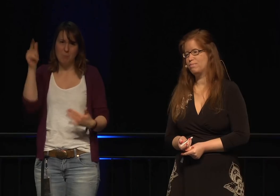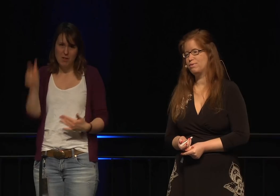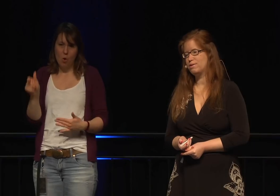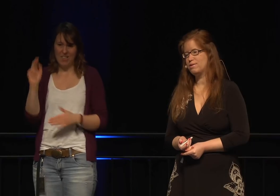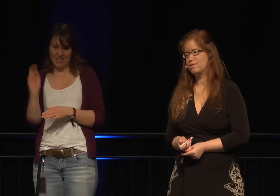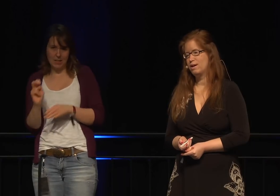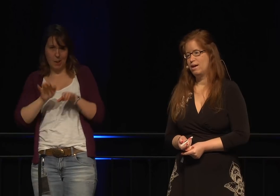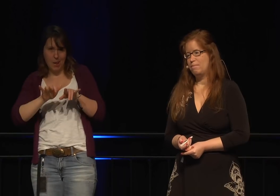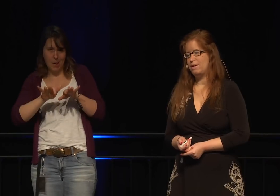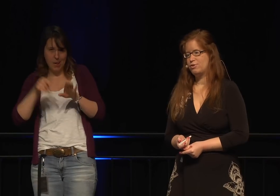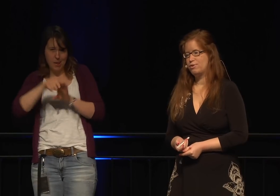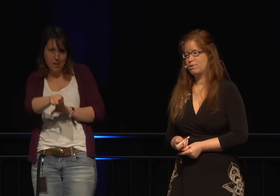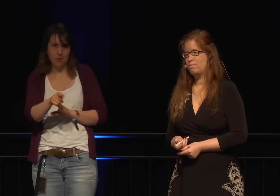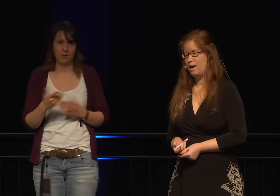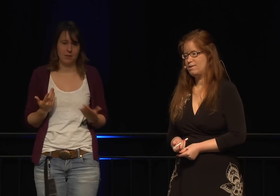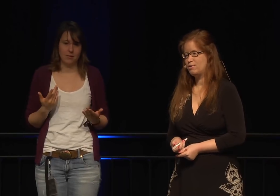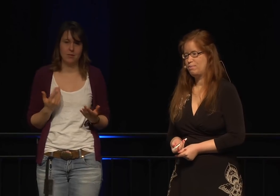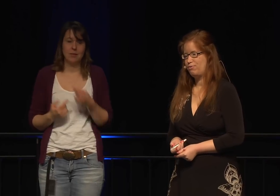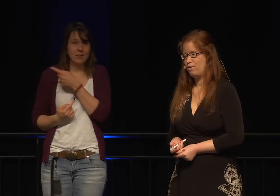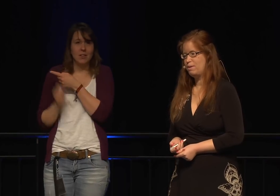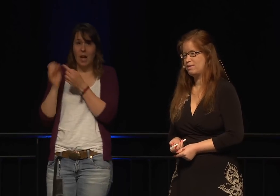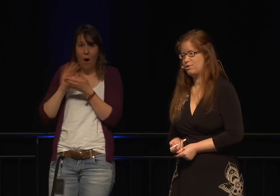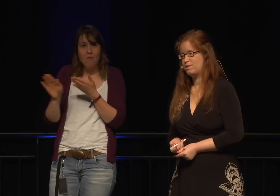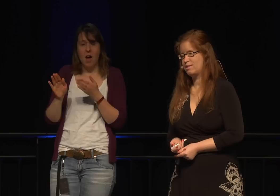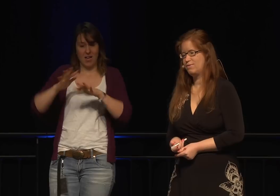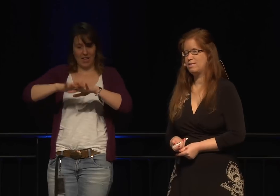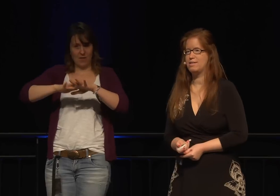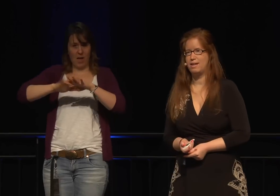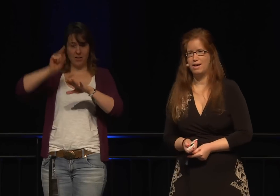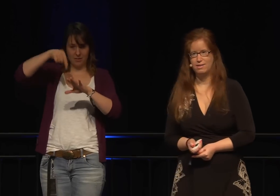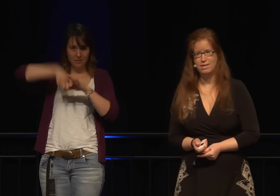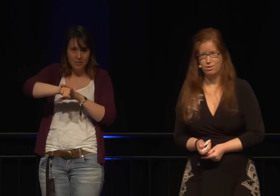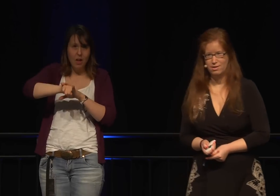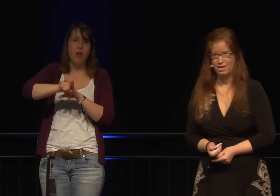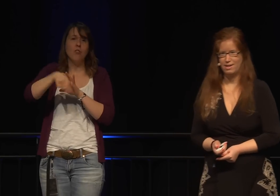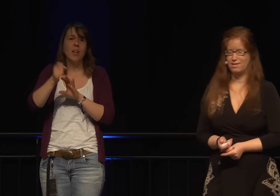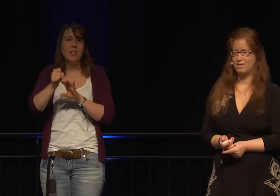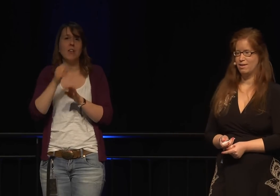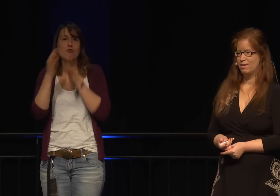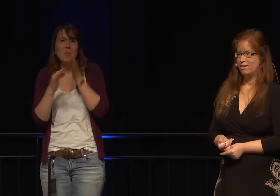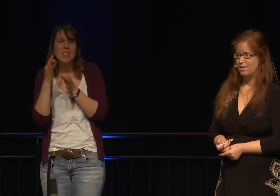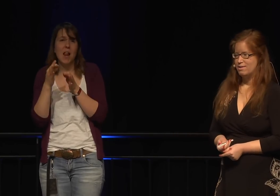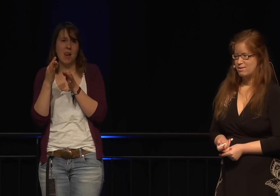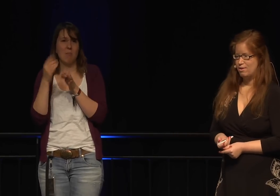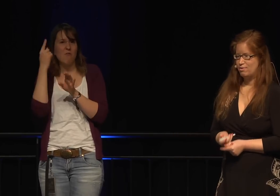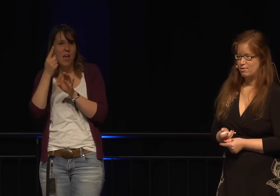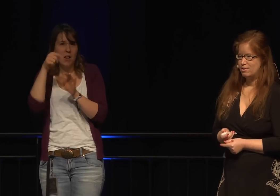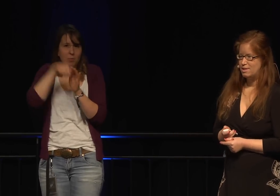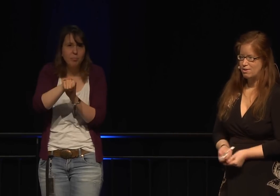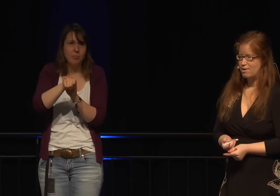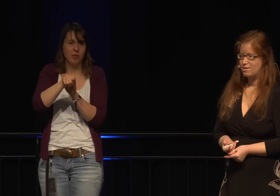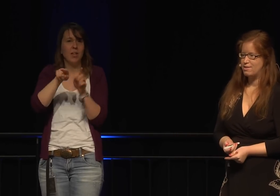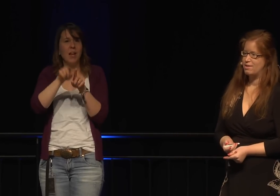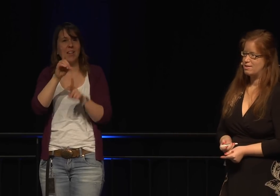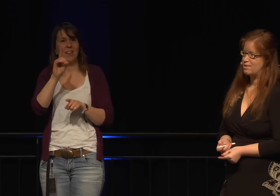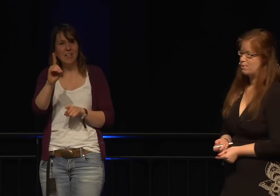Und der kann damit natürlich auch DDoS-Attacken. Das sind